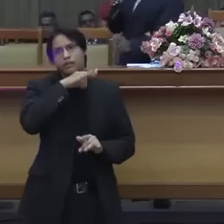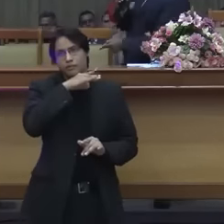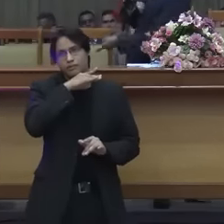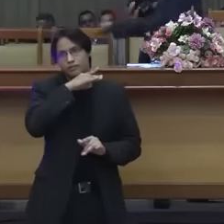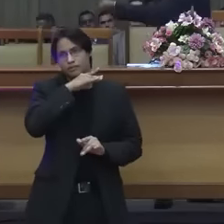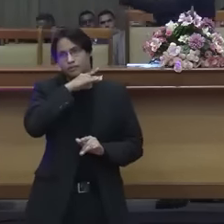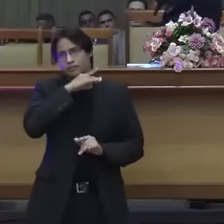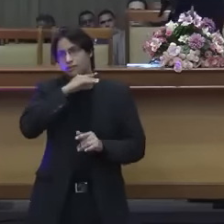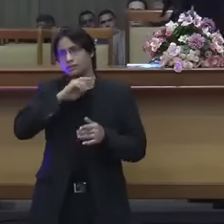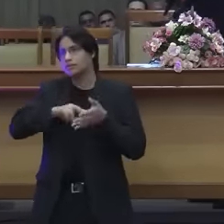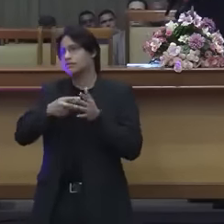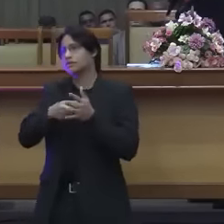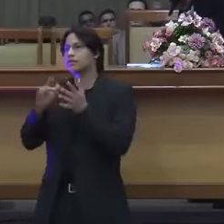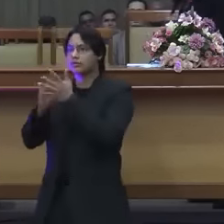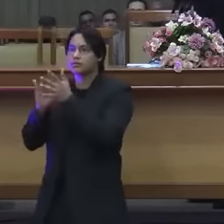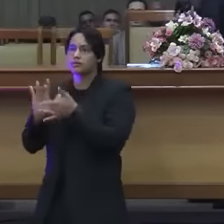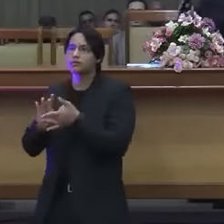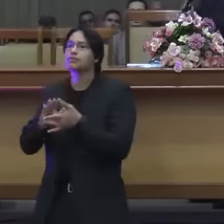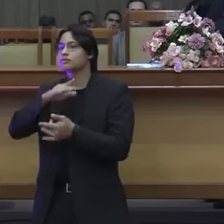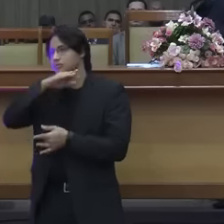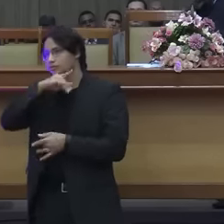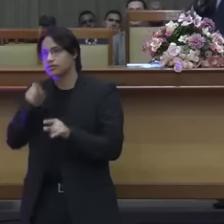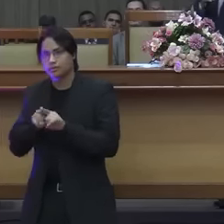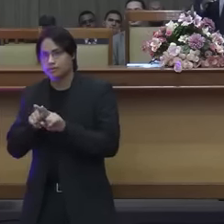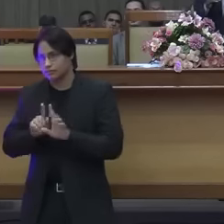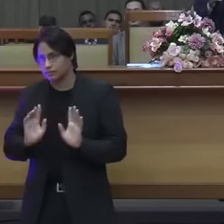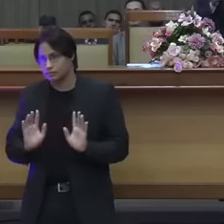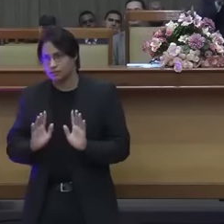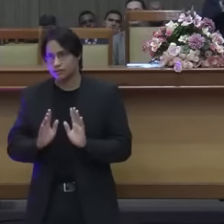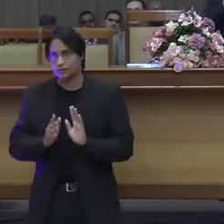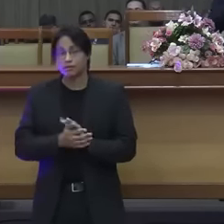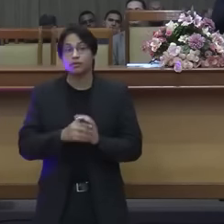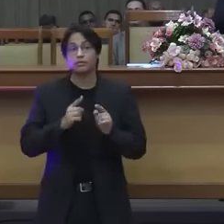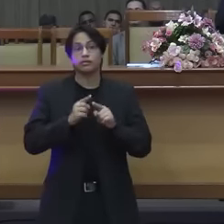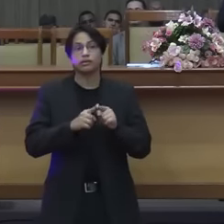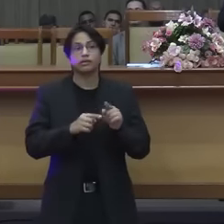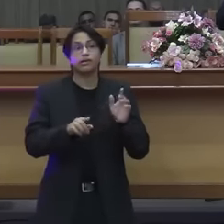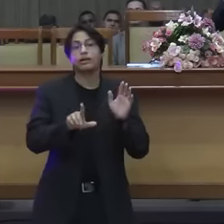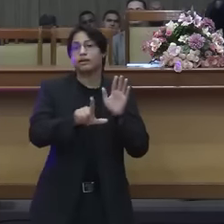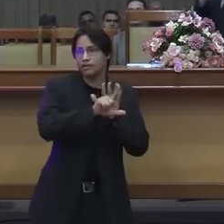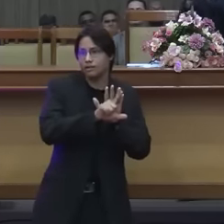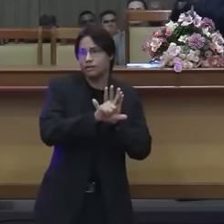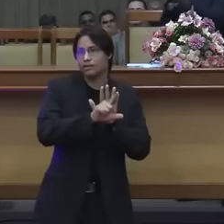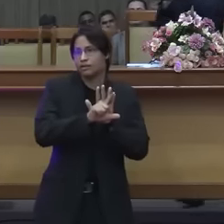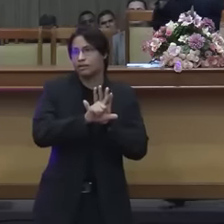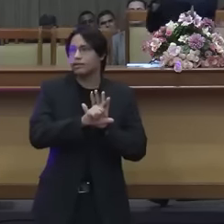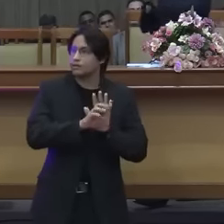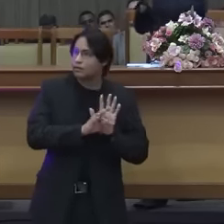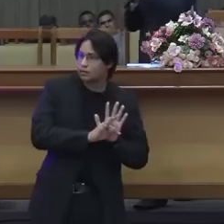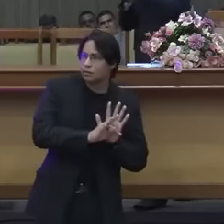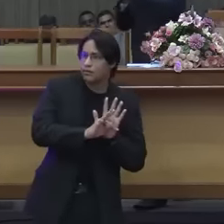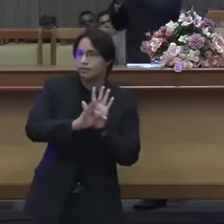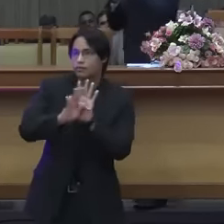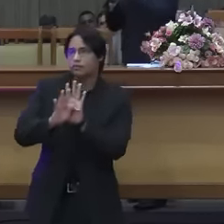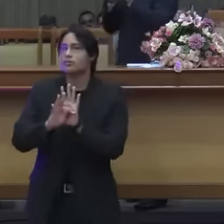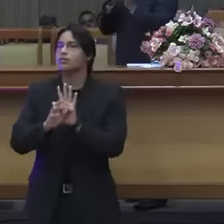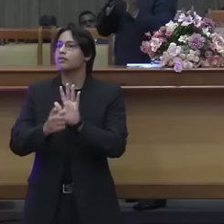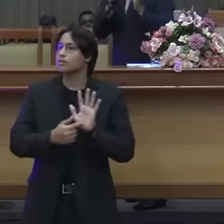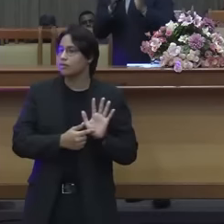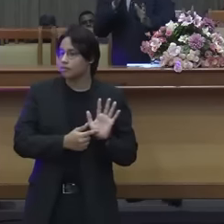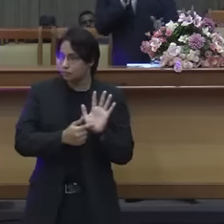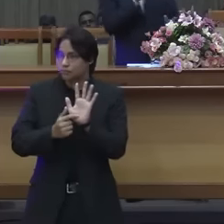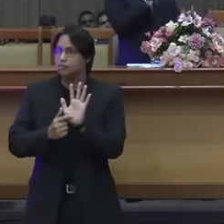assim, a lei de mim testifica. E quando você vai para João 1